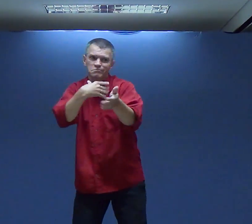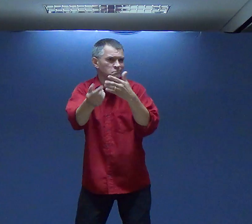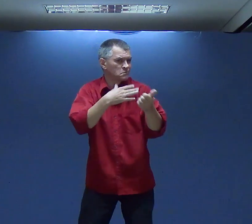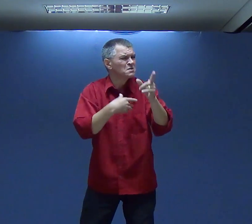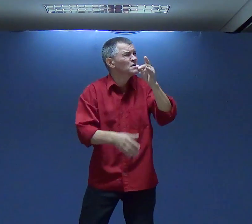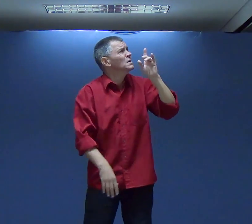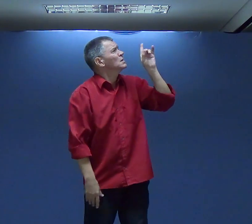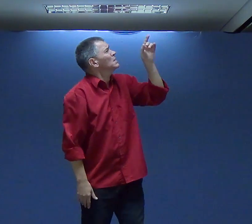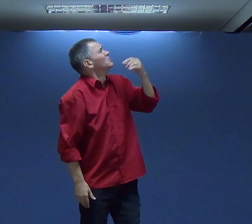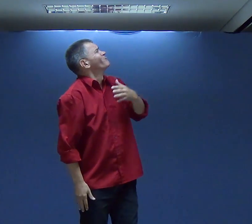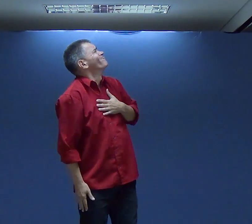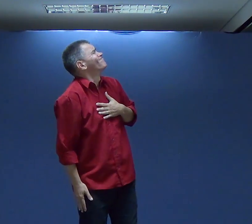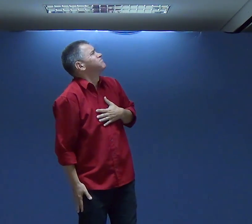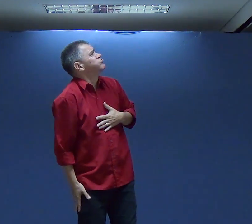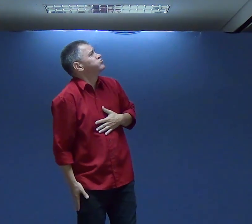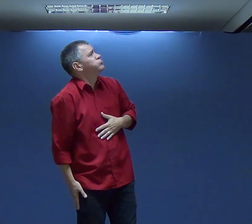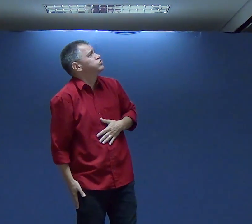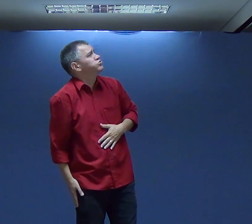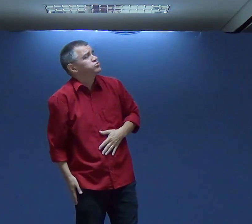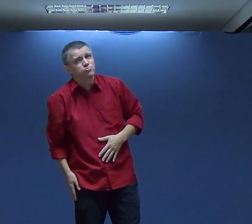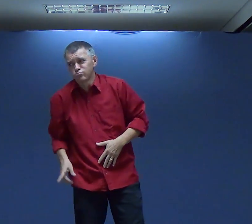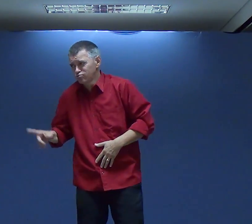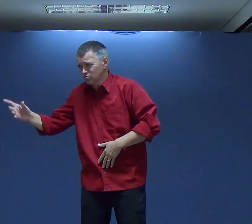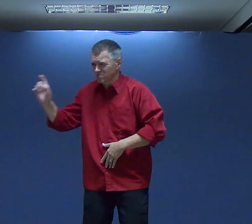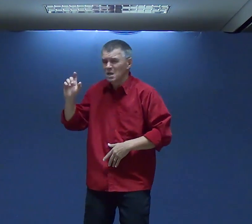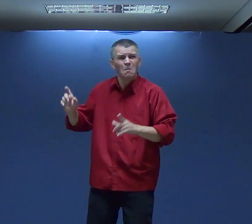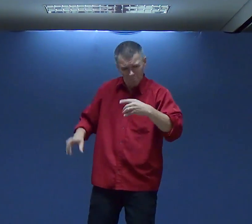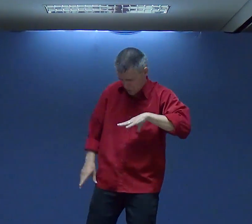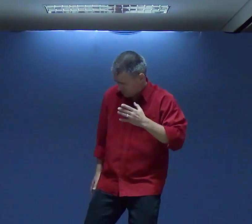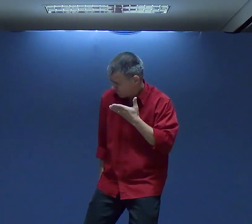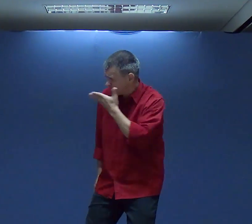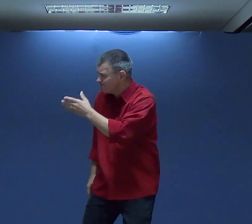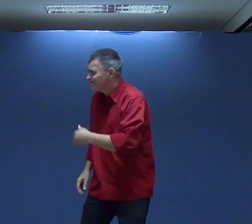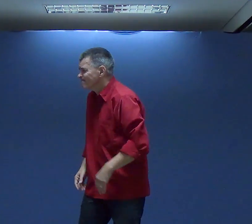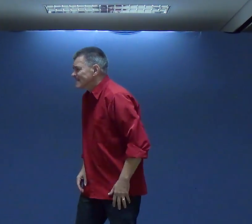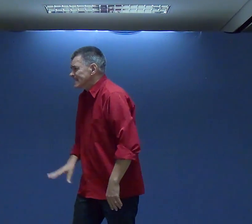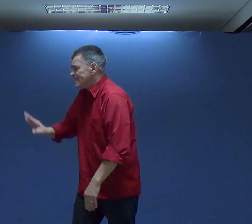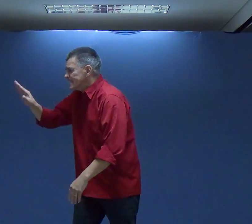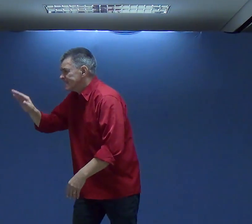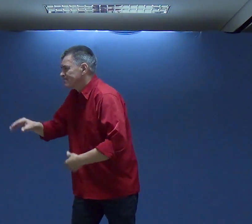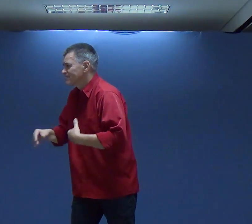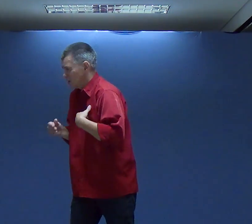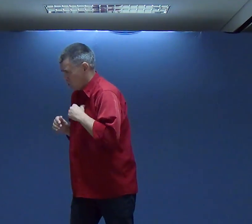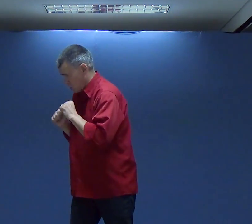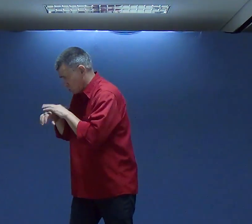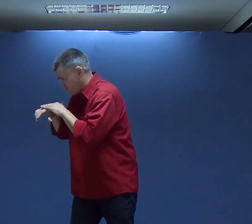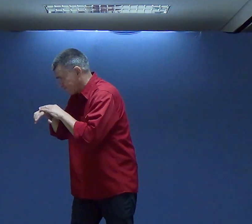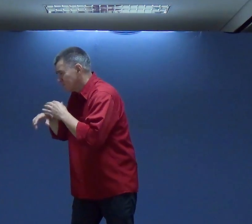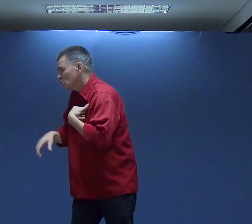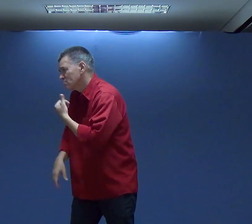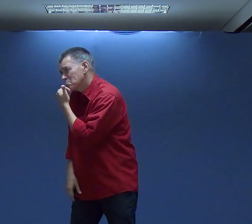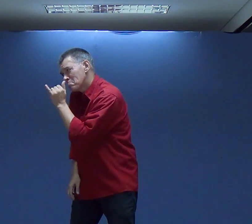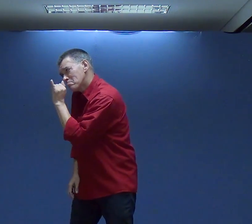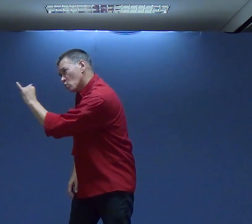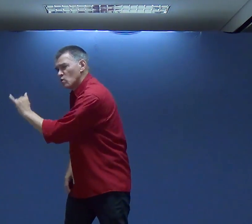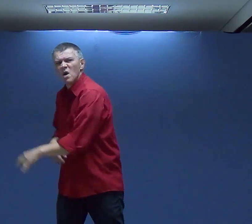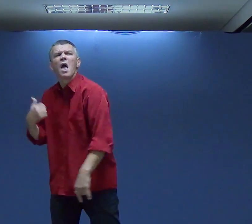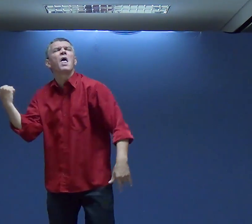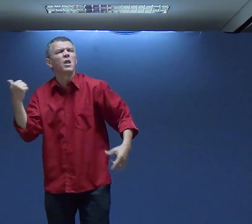precisa haver Liberação de perdão Independente Você tem que ir lá Você tem que dizer Para que